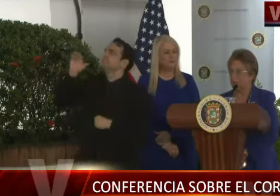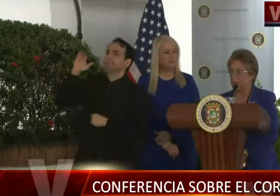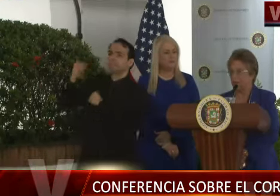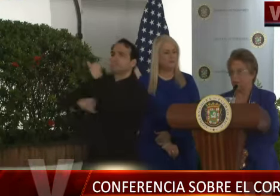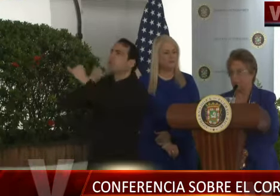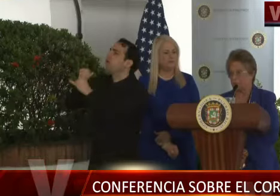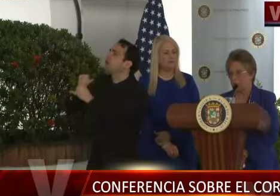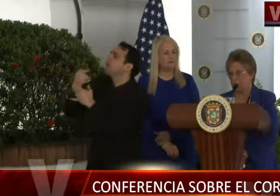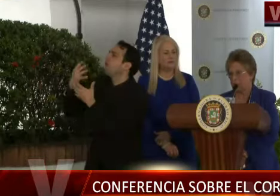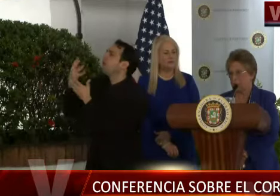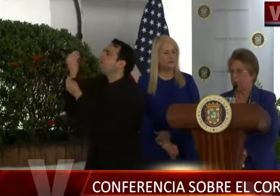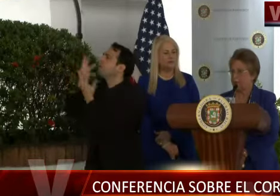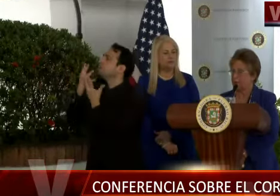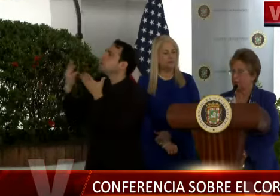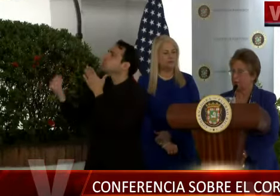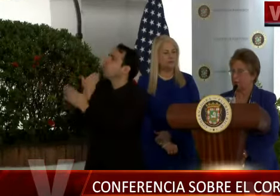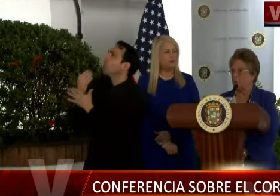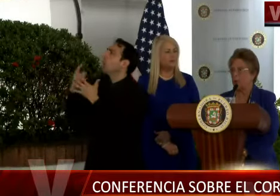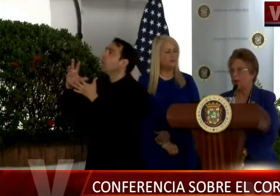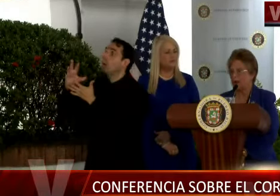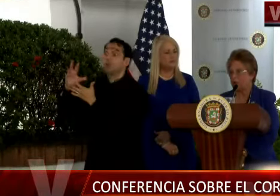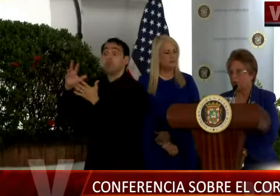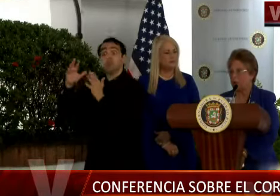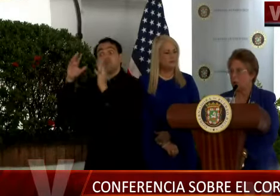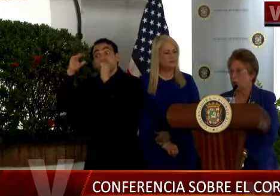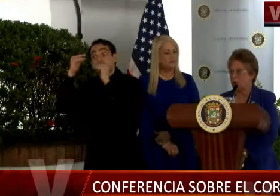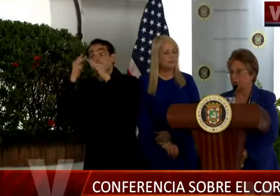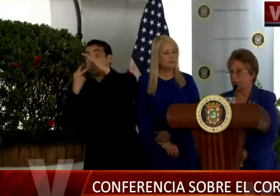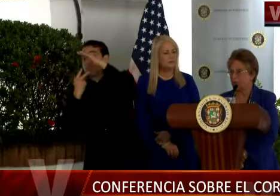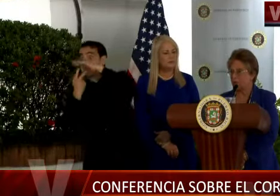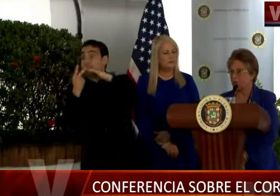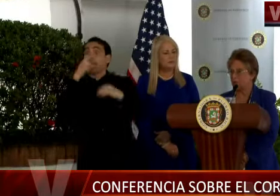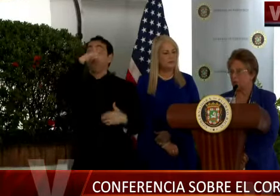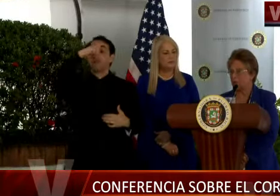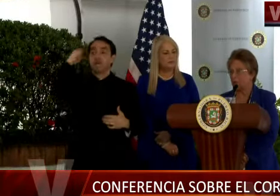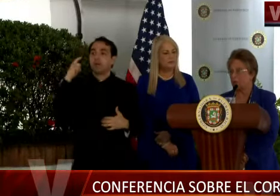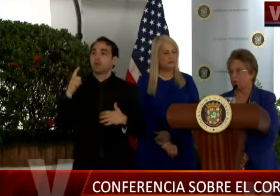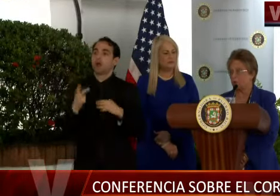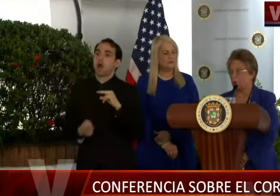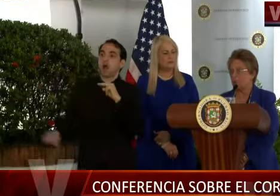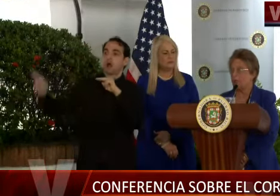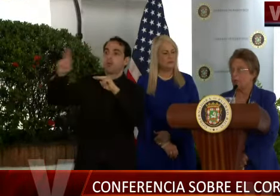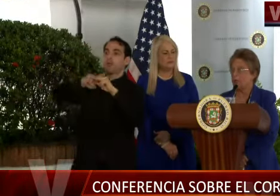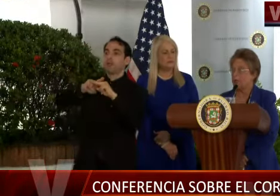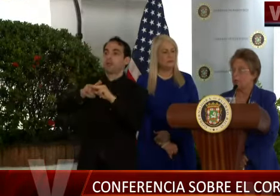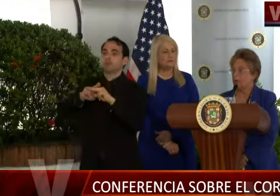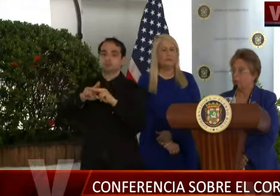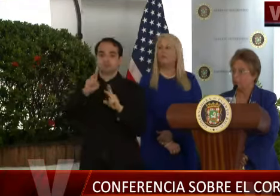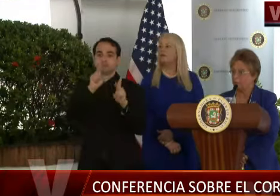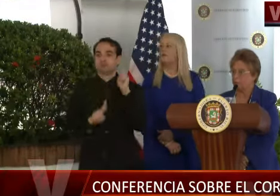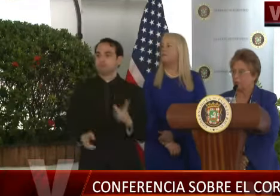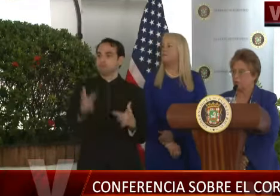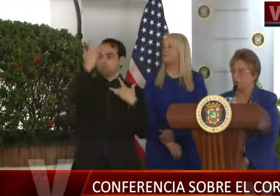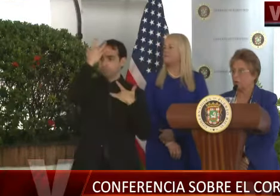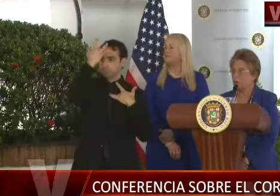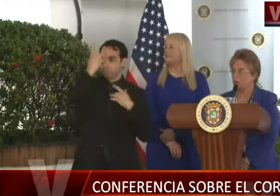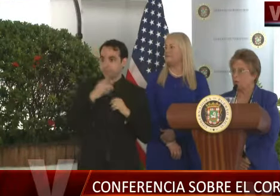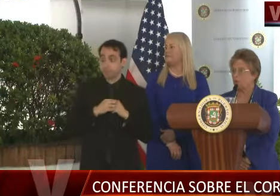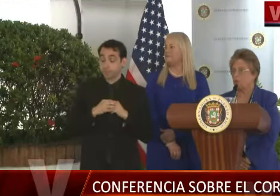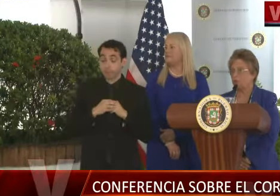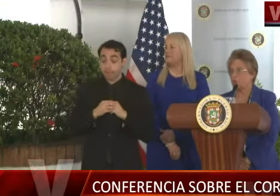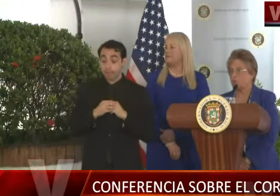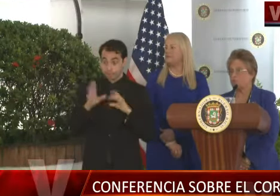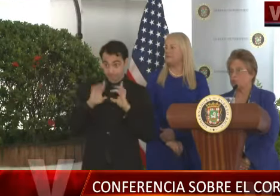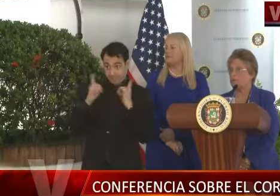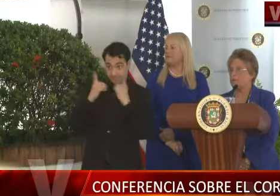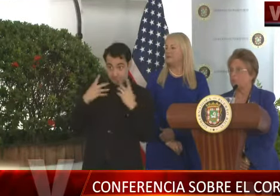se prevé que pudiera este verano haber un aumento de casos en Puerto Rico. El Departamento de Salud,